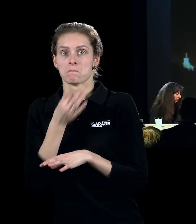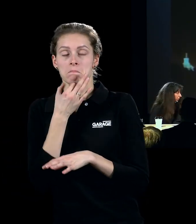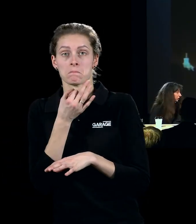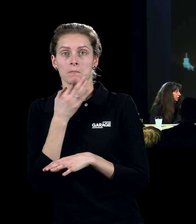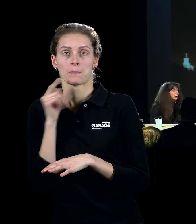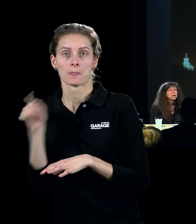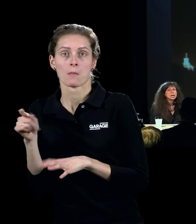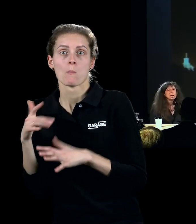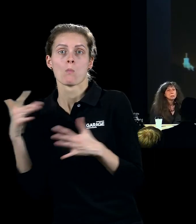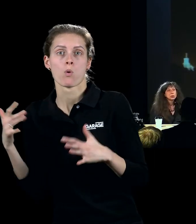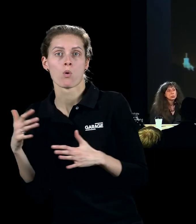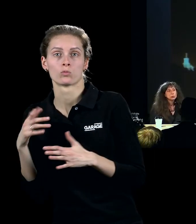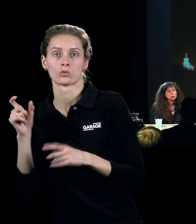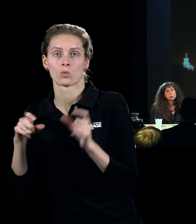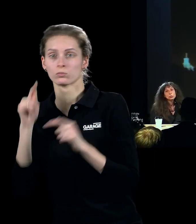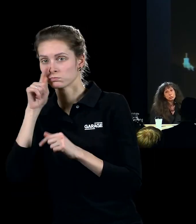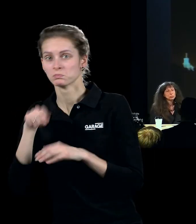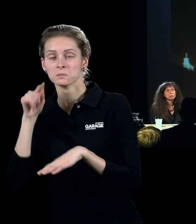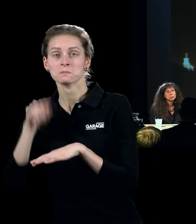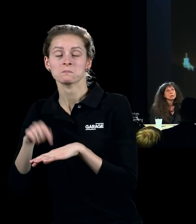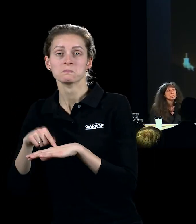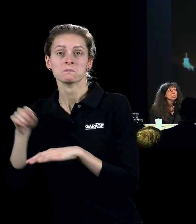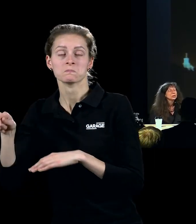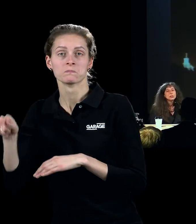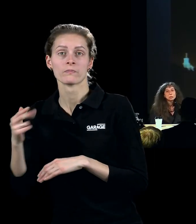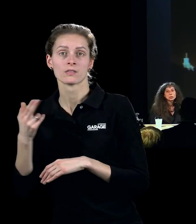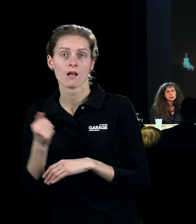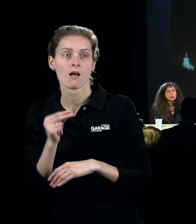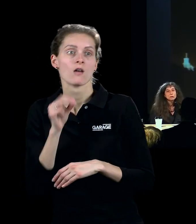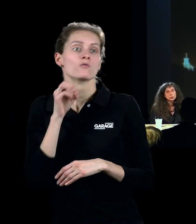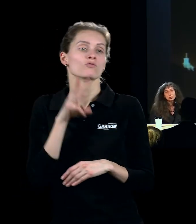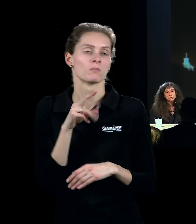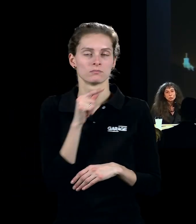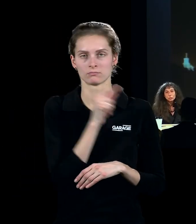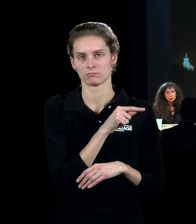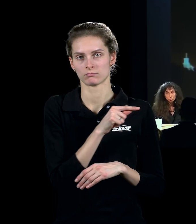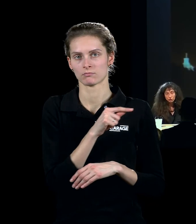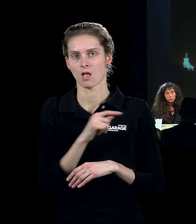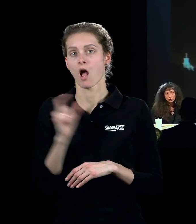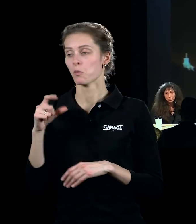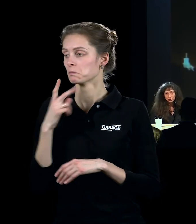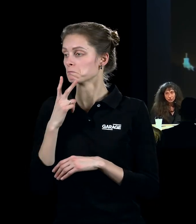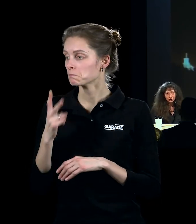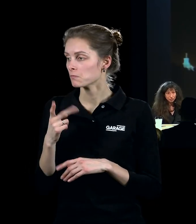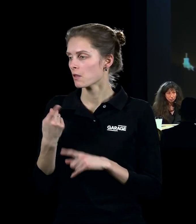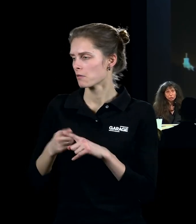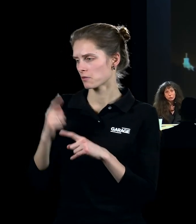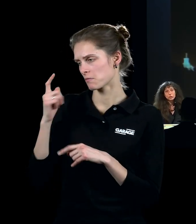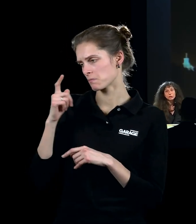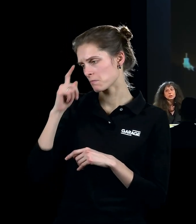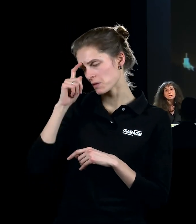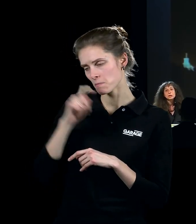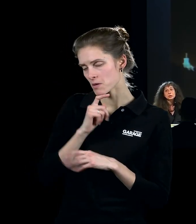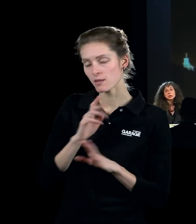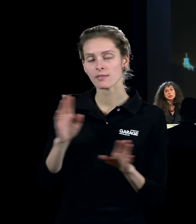в Касселе, потому что приходят люди, для которых это не современное искусство, которое непонятно, да, для которых это